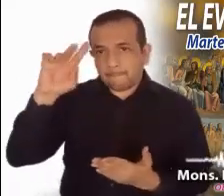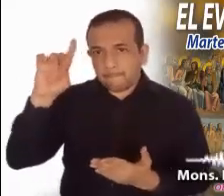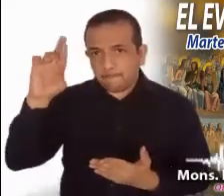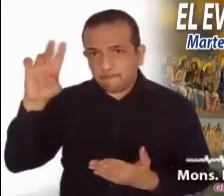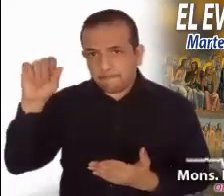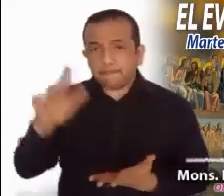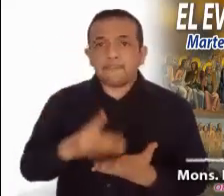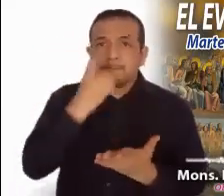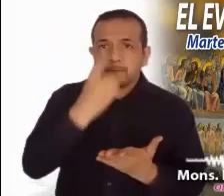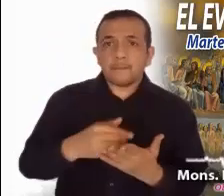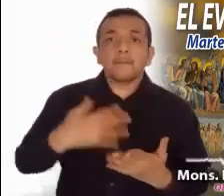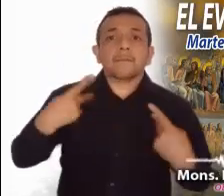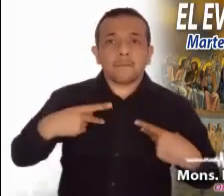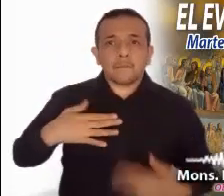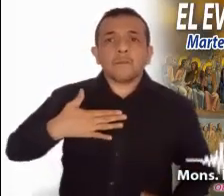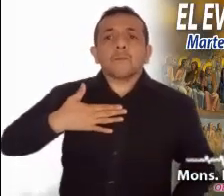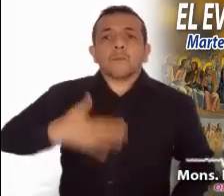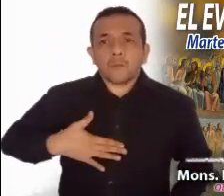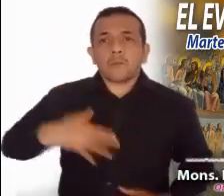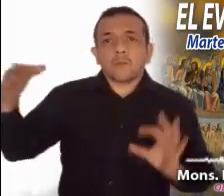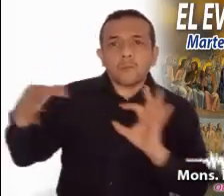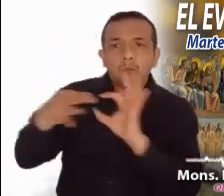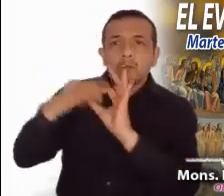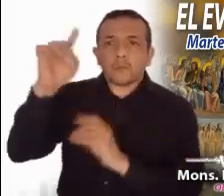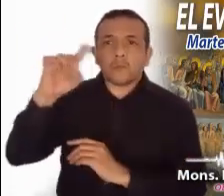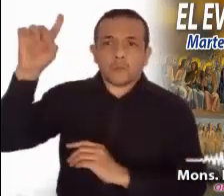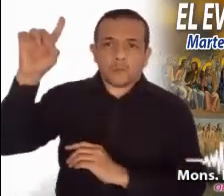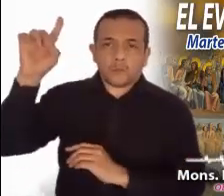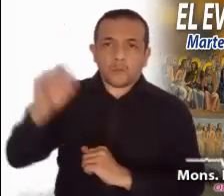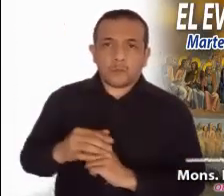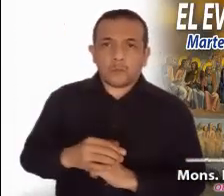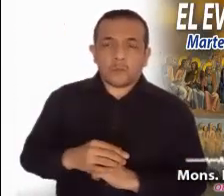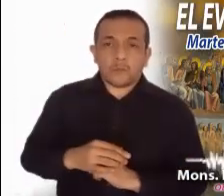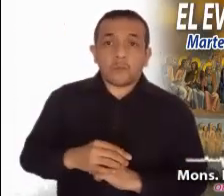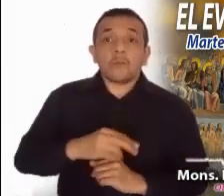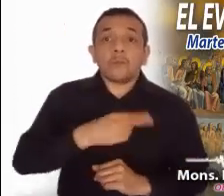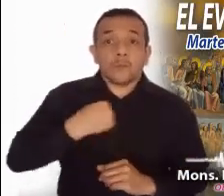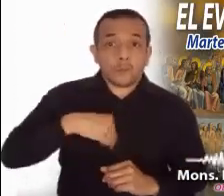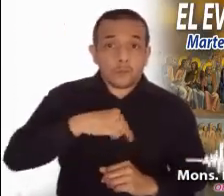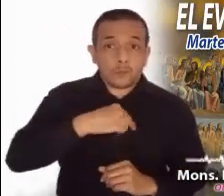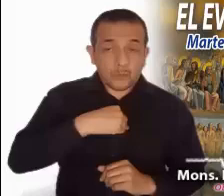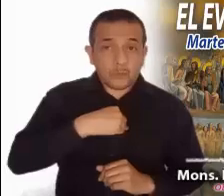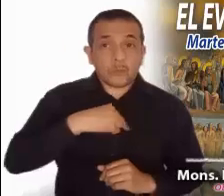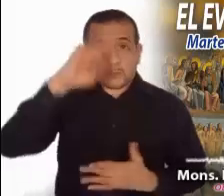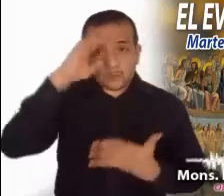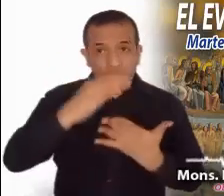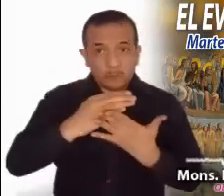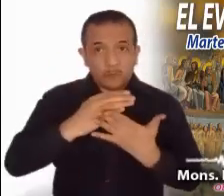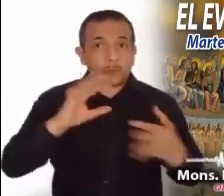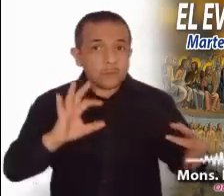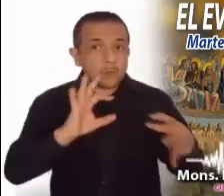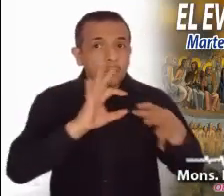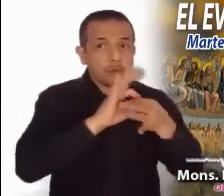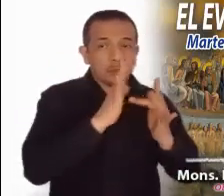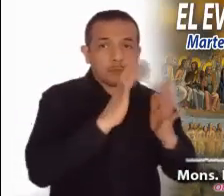del Señor. Esa es la esperanza del cristiano. Basando su fe en Cristo resucitado, espera participar